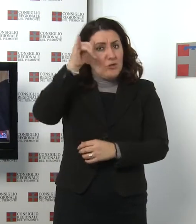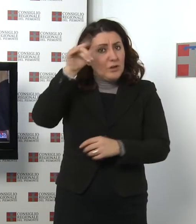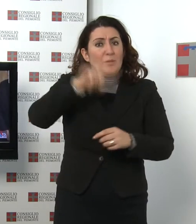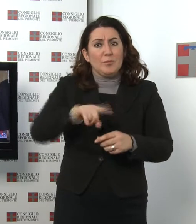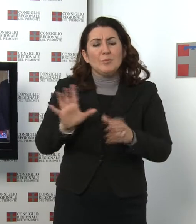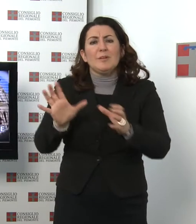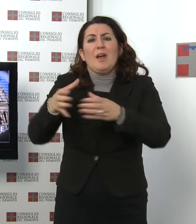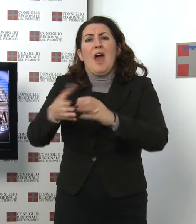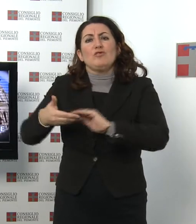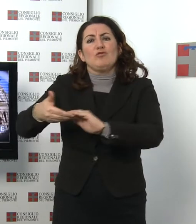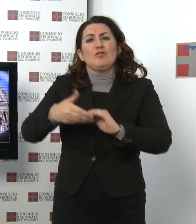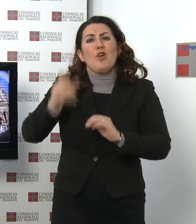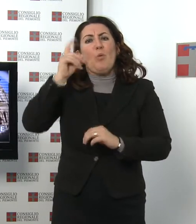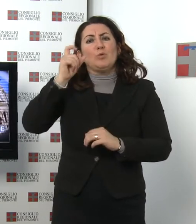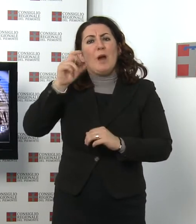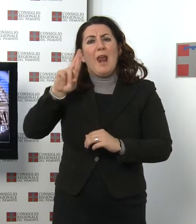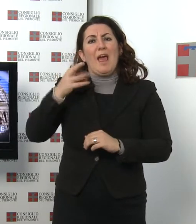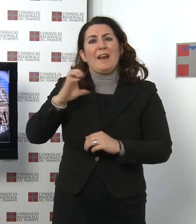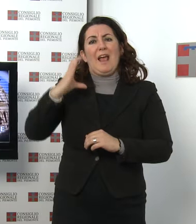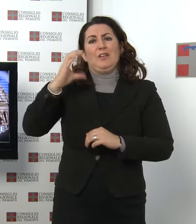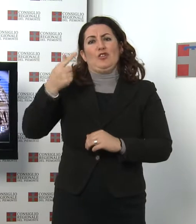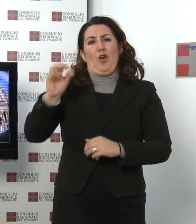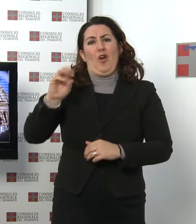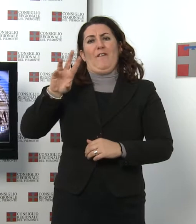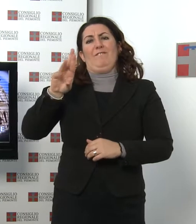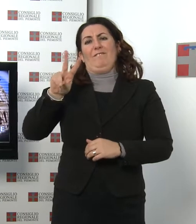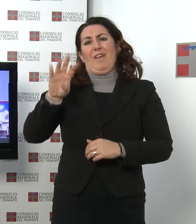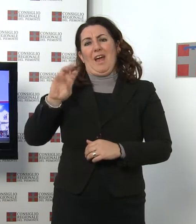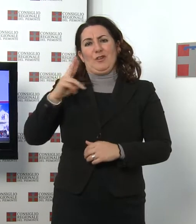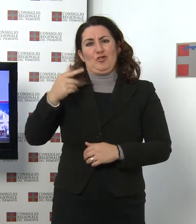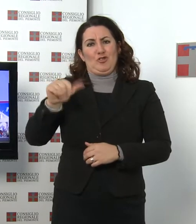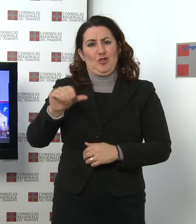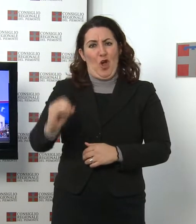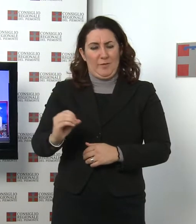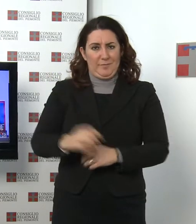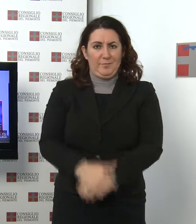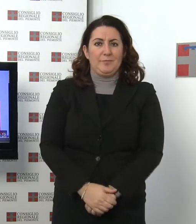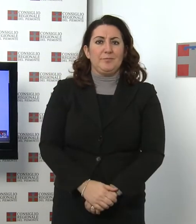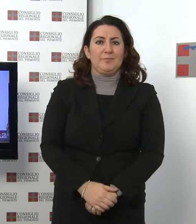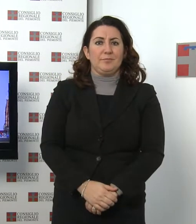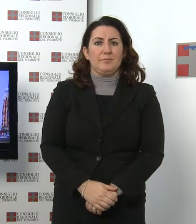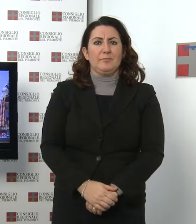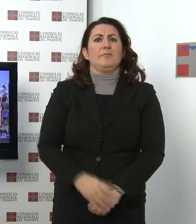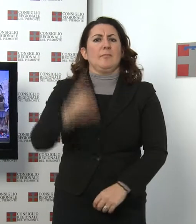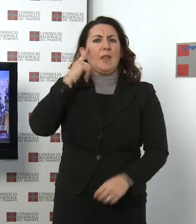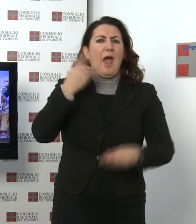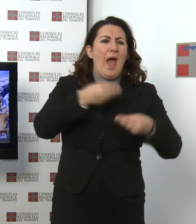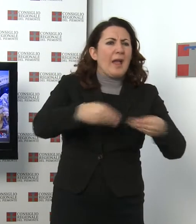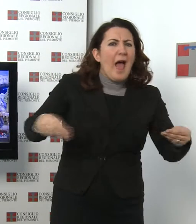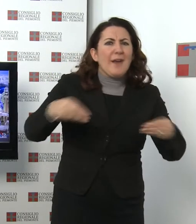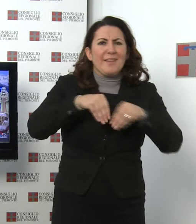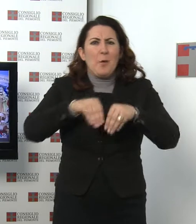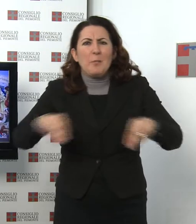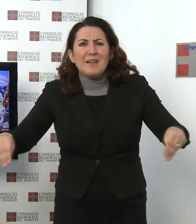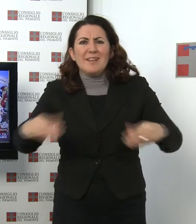Recto Verso. Presepi di carta alla Biblioteca della Regione In viaggio con la carta, fra presepi e auguri di